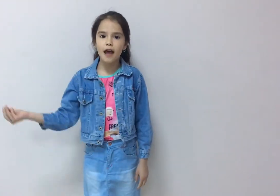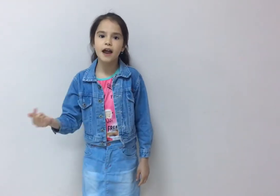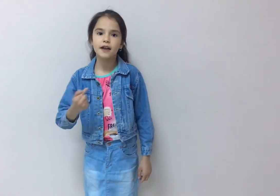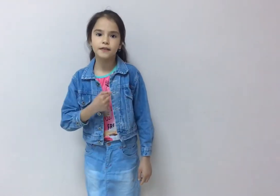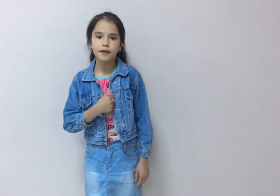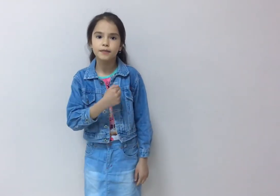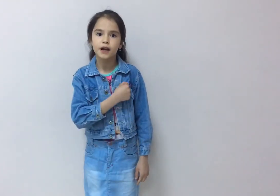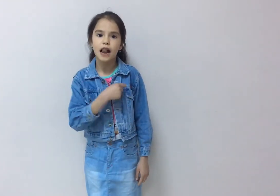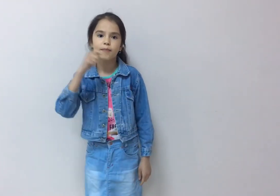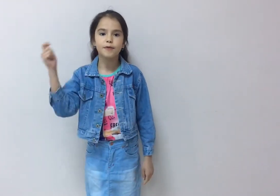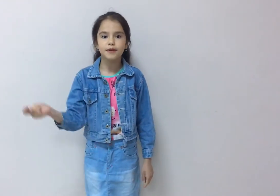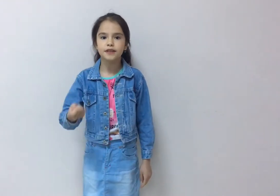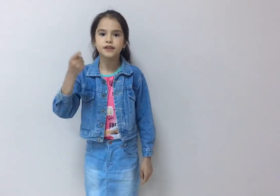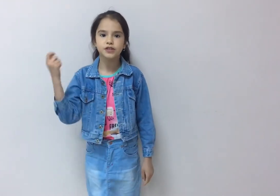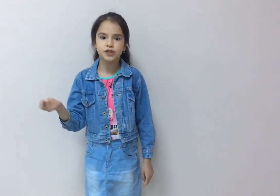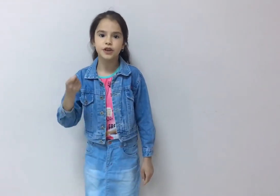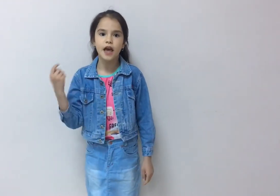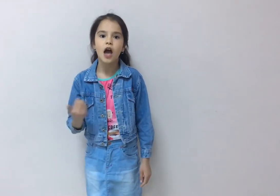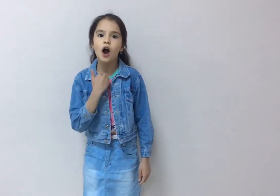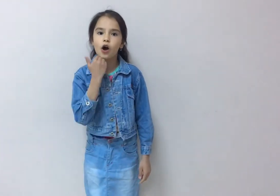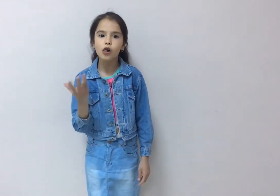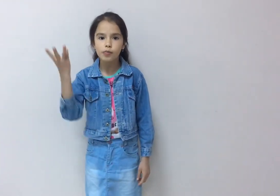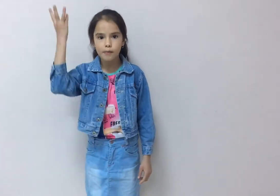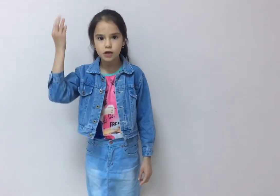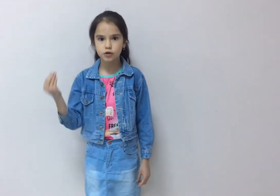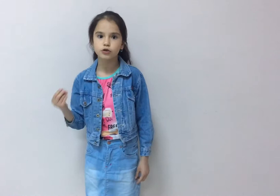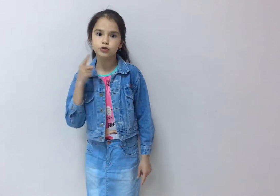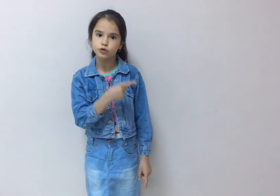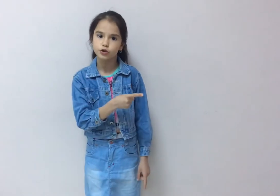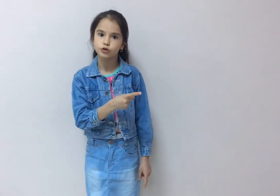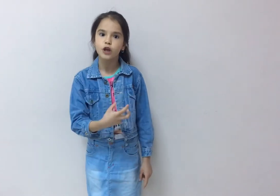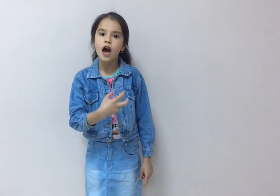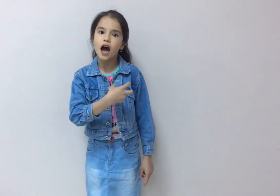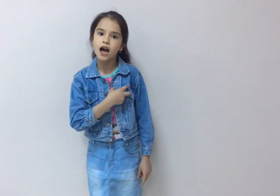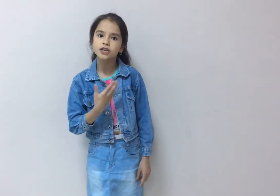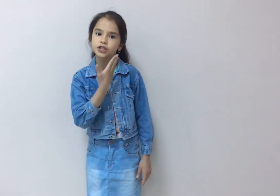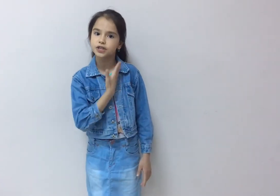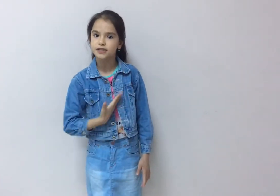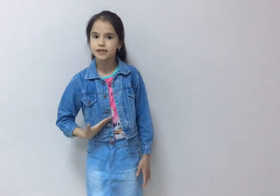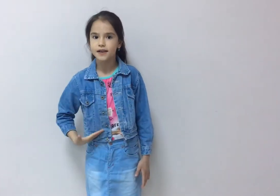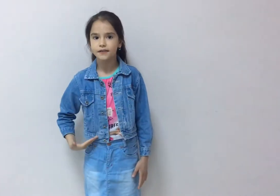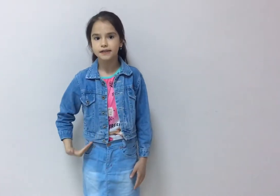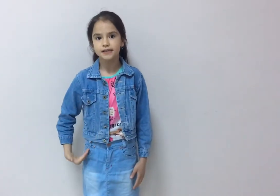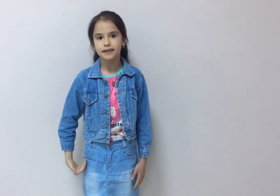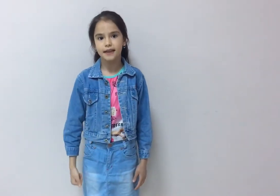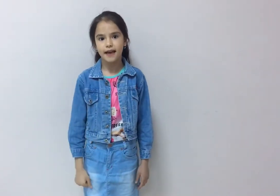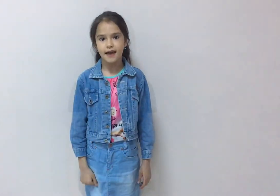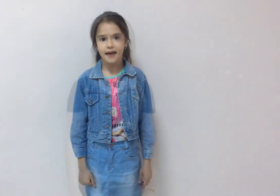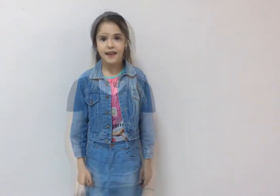derdim kalbimin işine, olmaz olsun onun aşk ve sevgisi de.